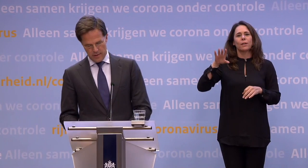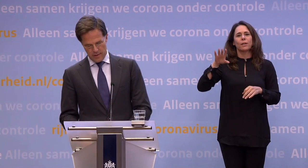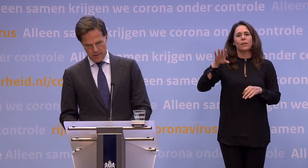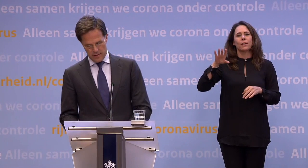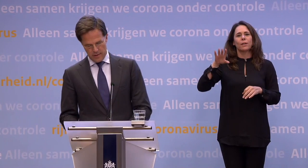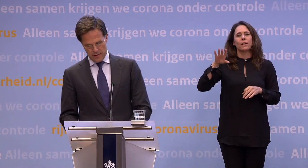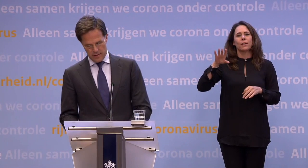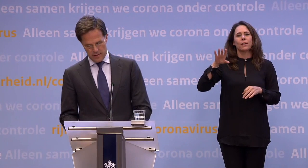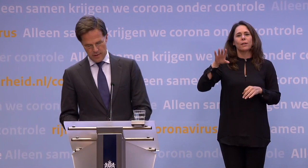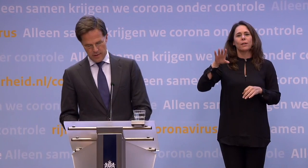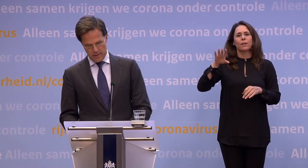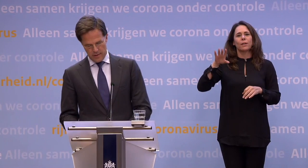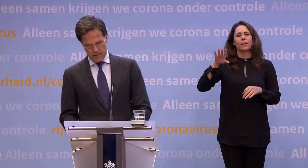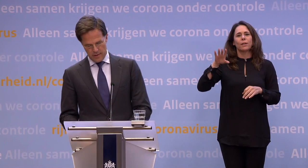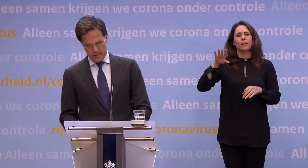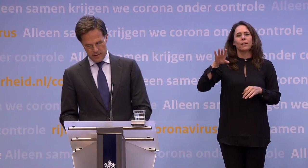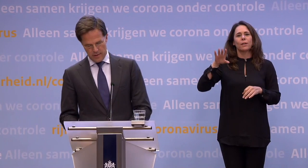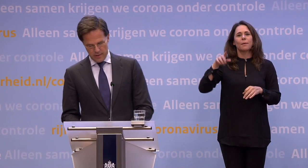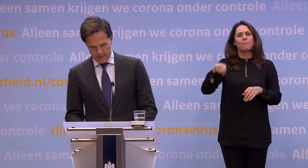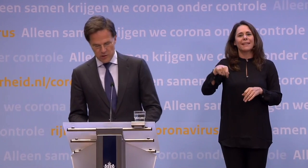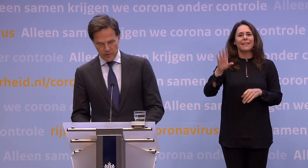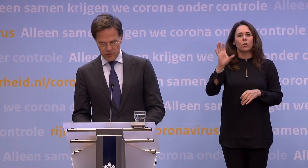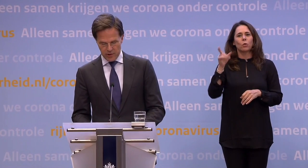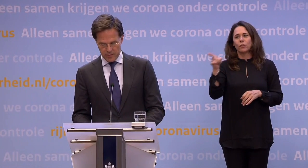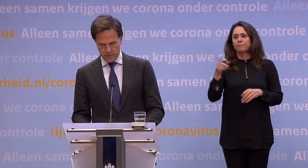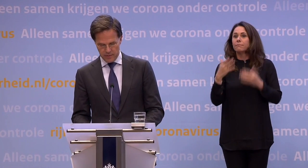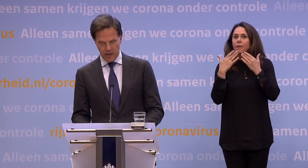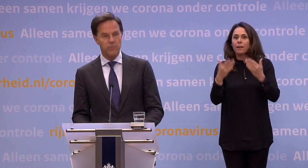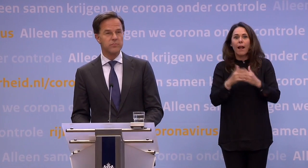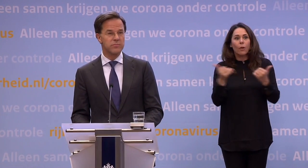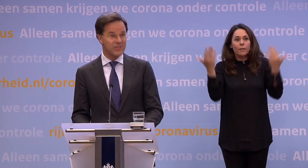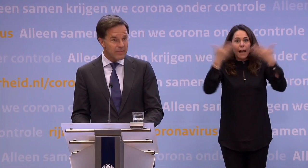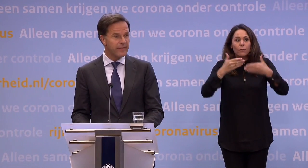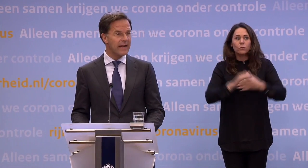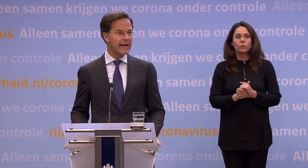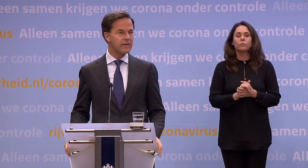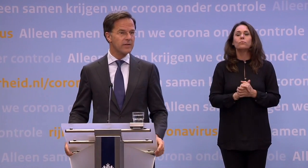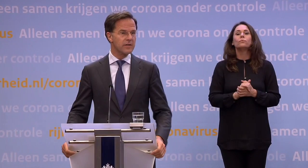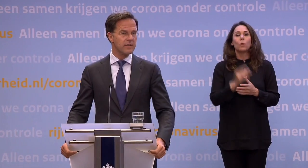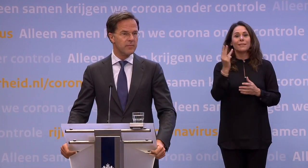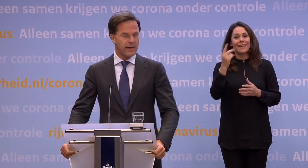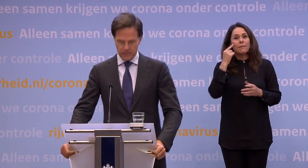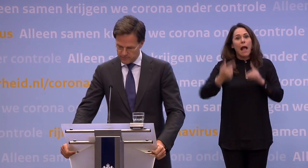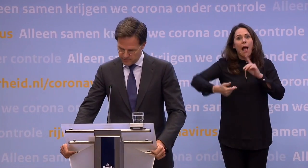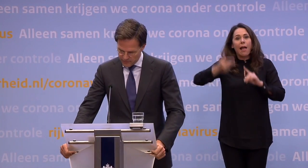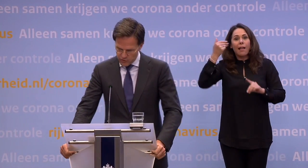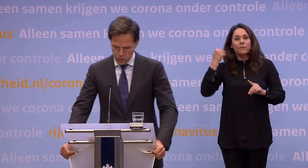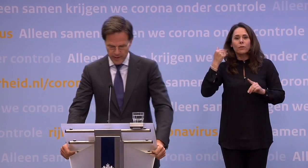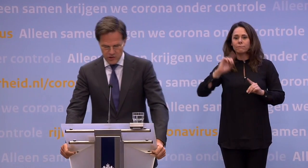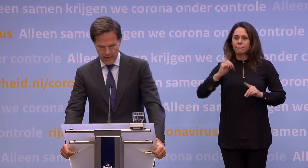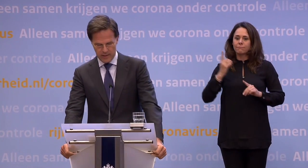het podium zitten journalisten op anderhalve meter afstand van elkaar. Het is inmiddels ruim drie maanden geleden dat ik in mijn